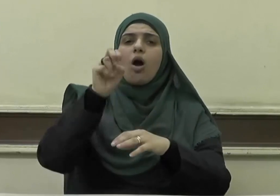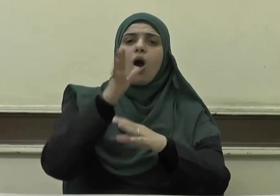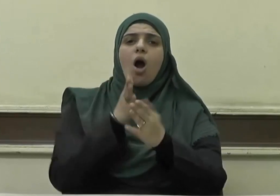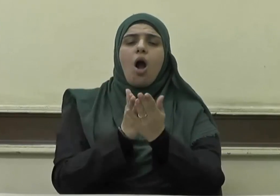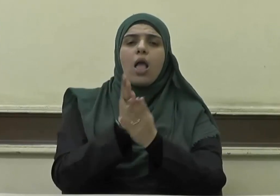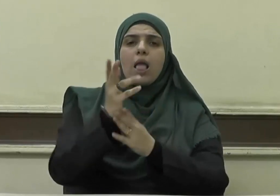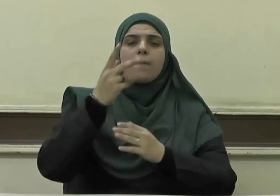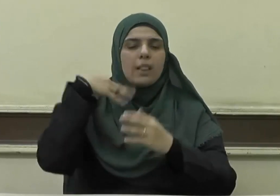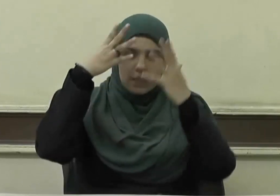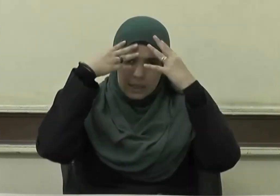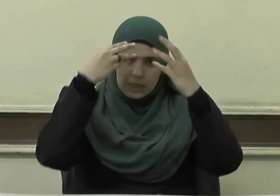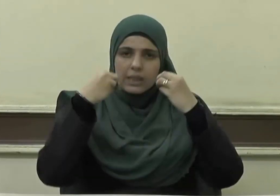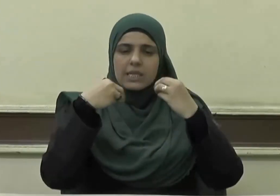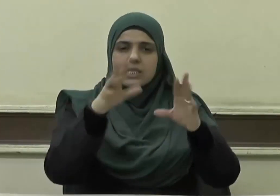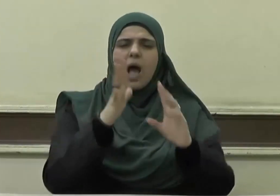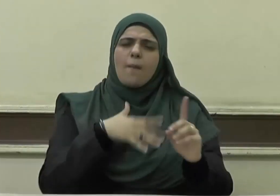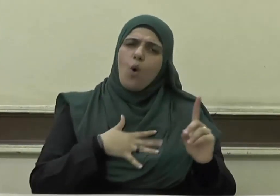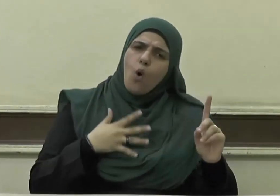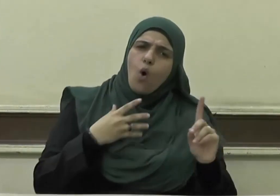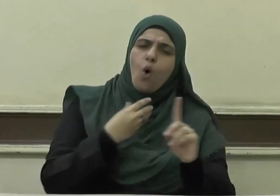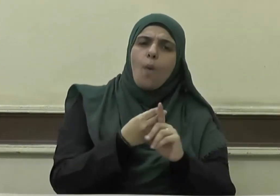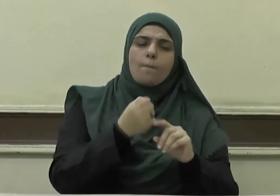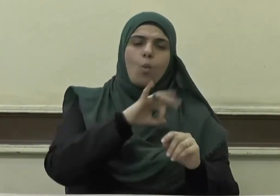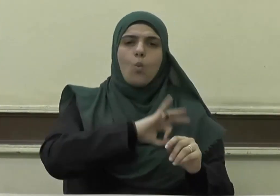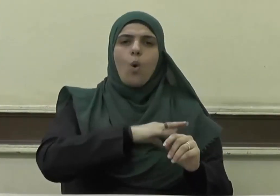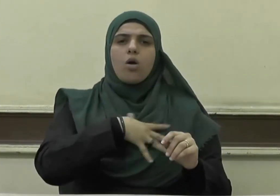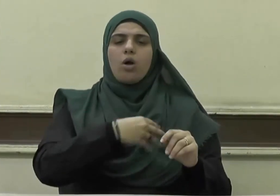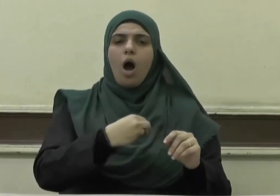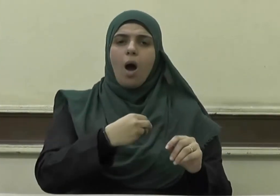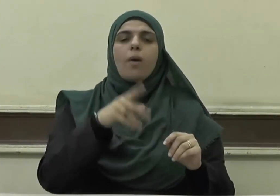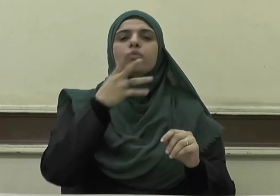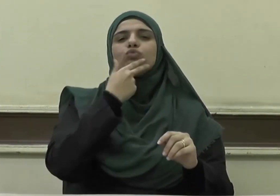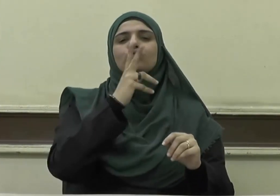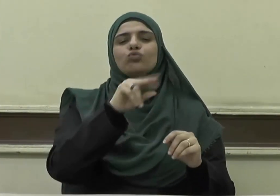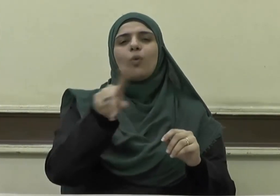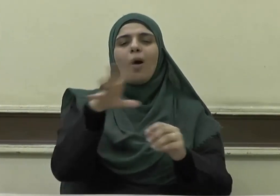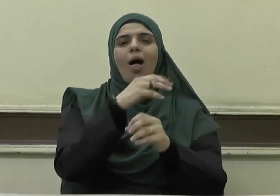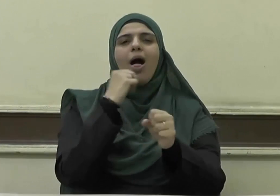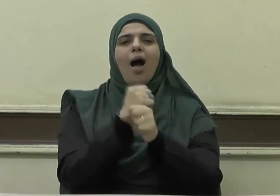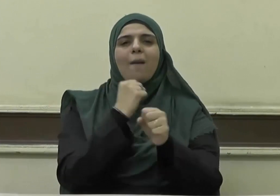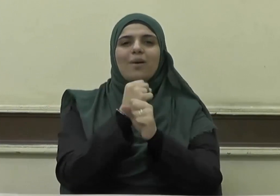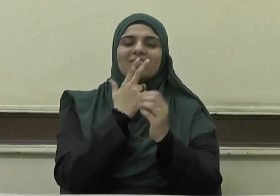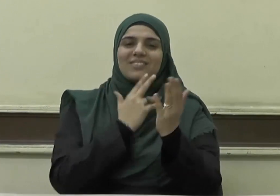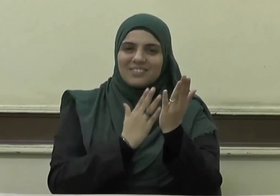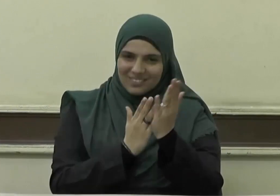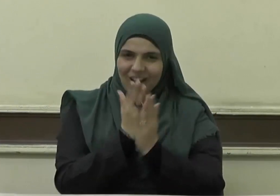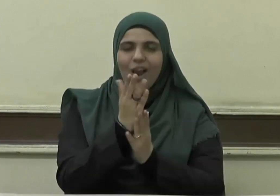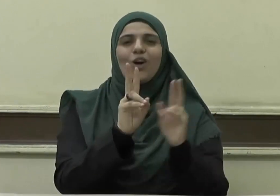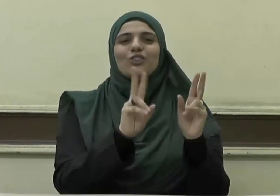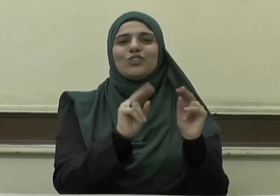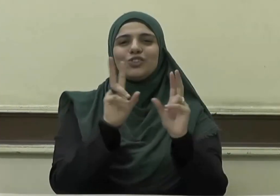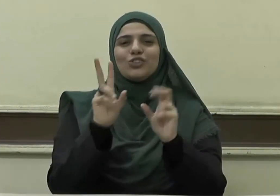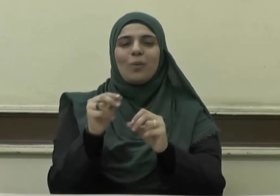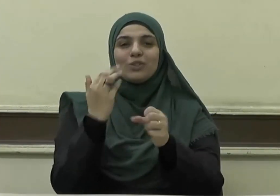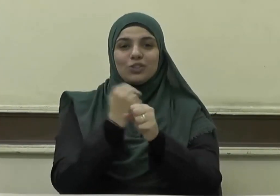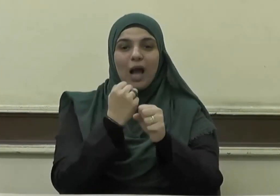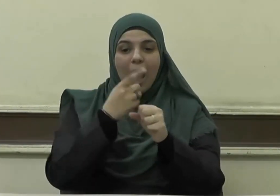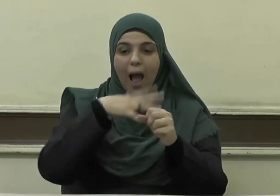والحب والرحمة فهو عمل صالح فقد جعل الإسلام